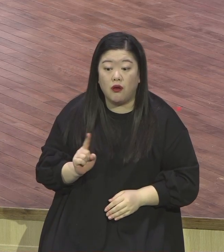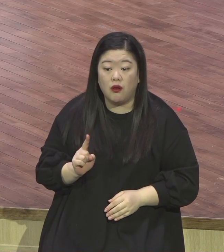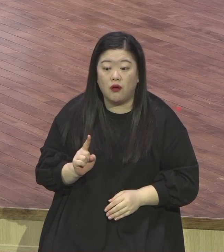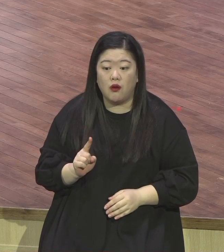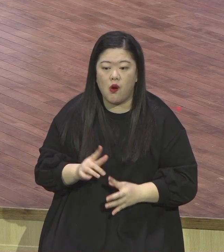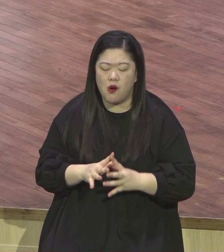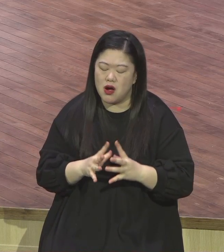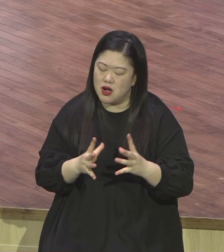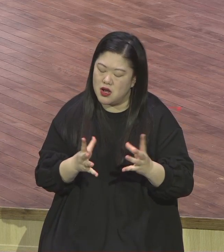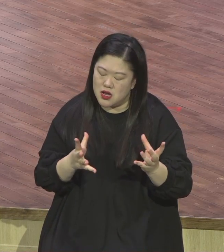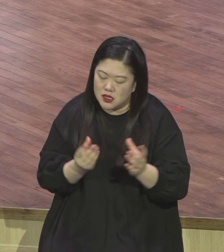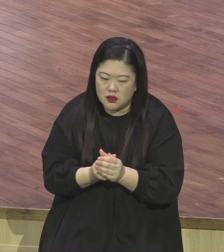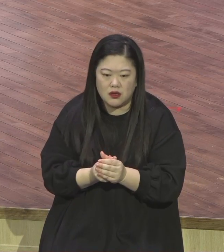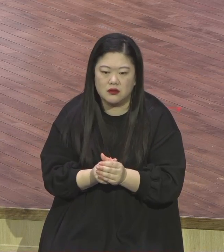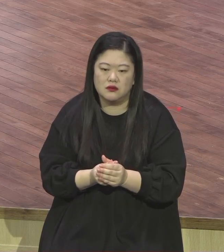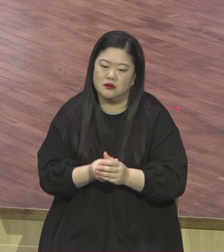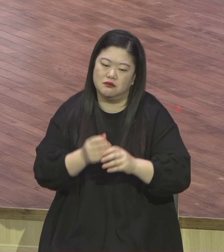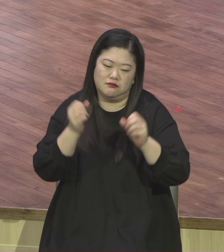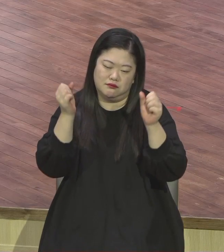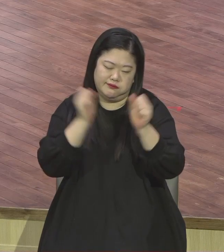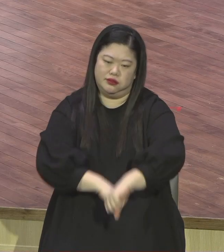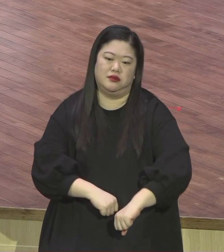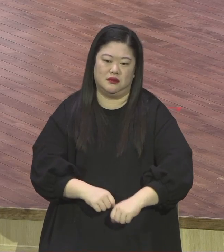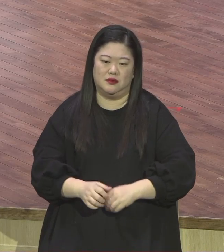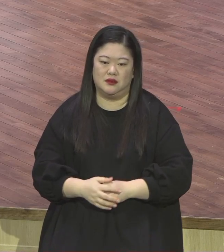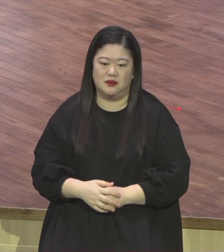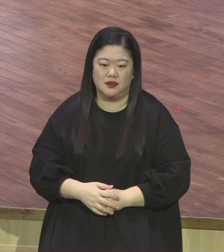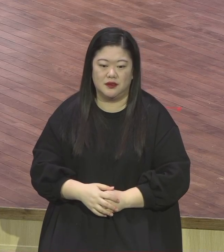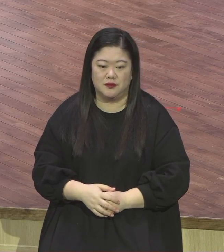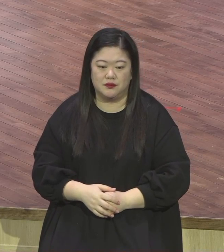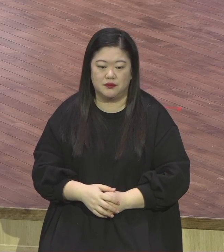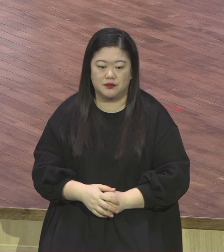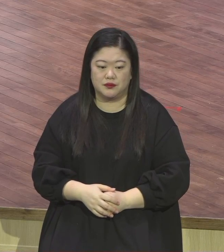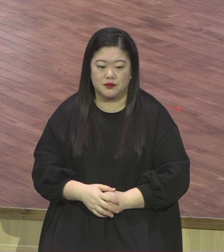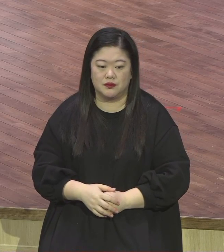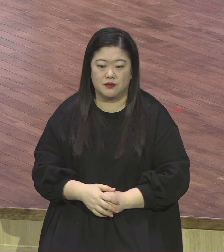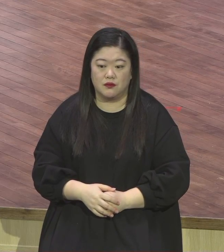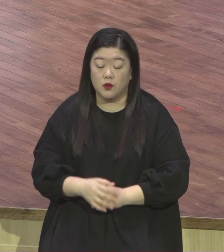모든 분야에 다 바벨탑일 뿐만 아니라 교회 안에서도 바벨탑일